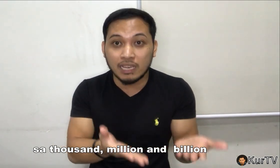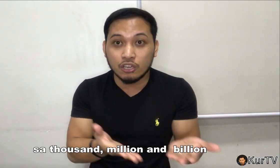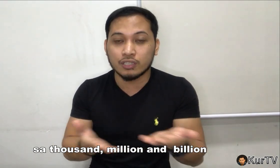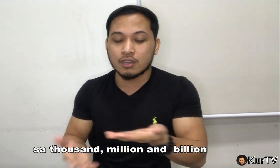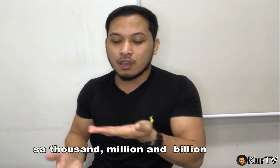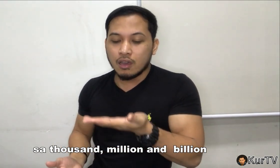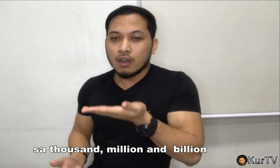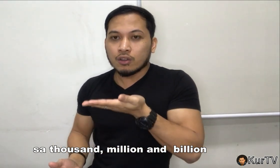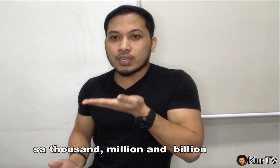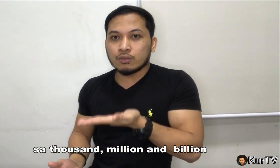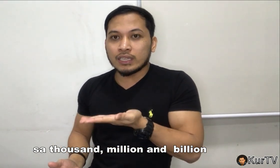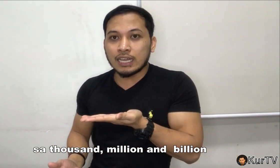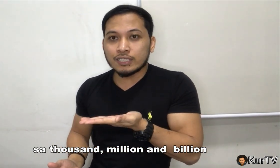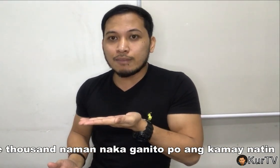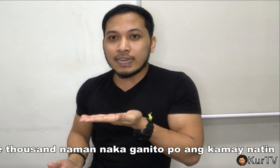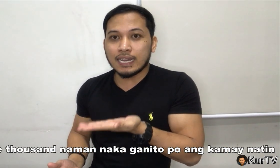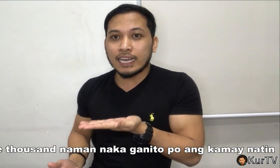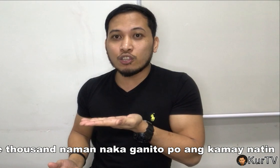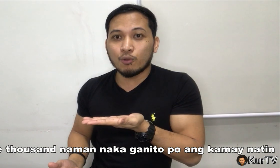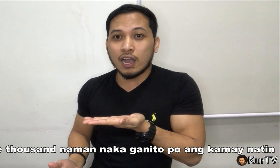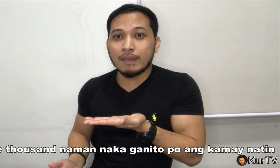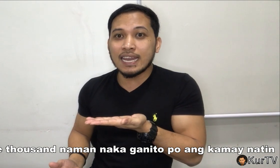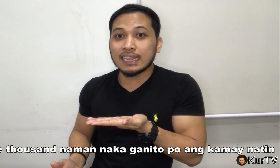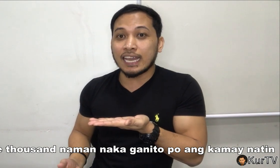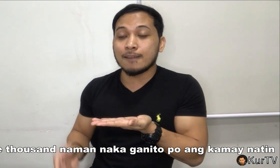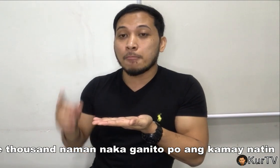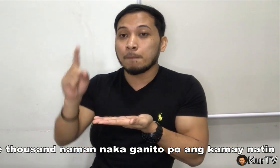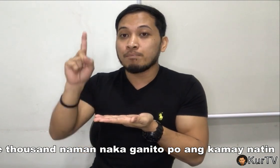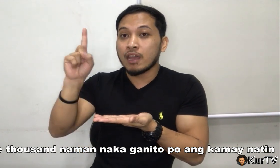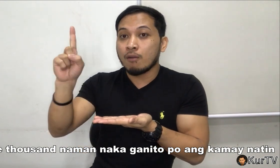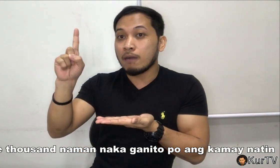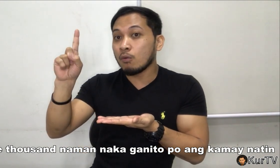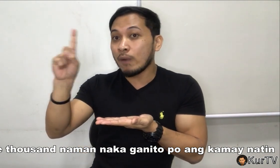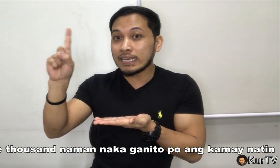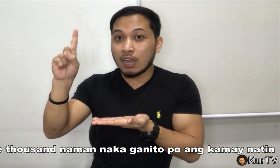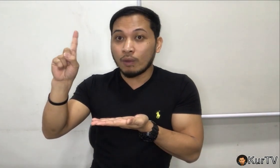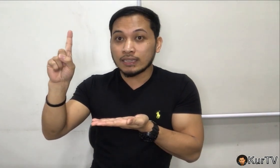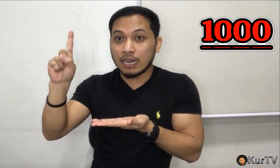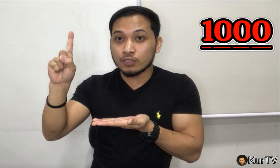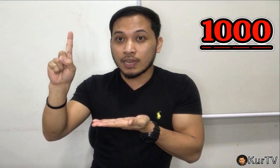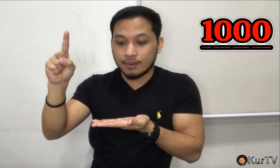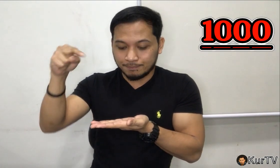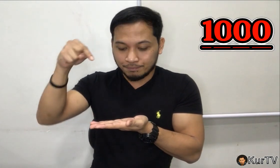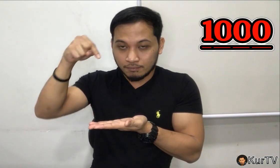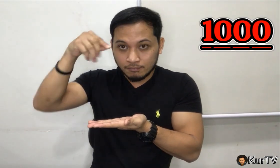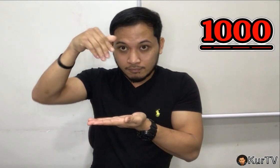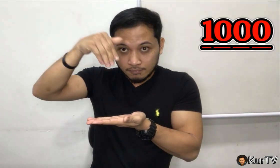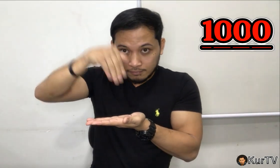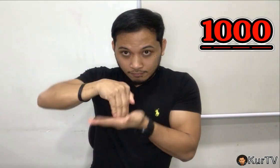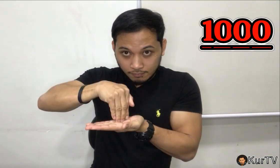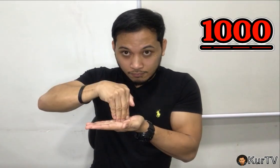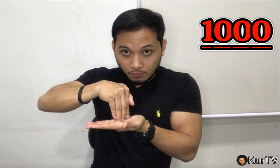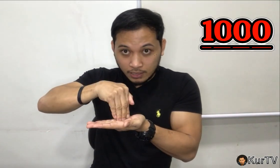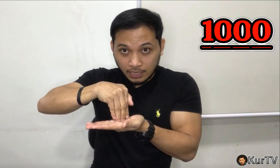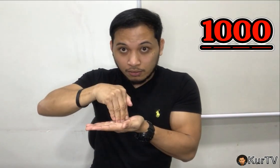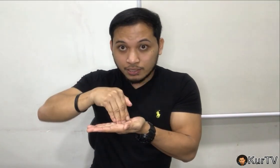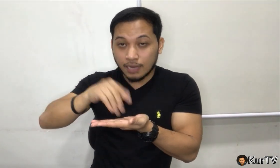billions. O, sa 1,000 naman, nakaganito po ang kamay natin, magbawan ka, 1,000. 1,000.